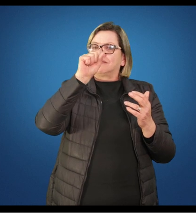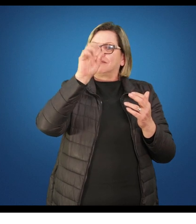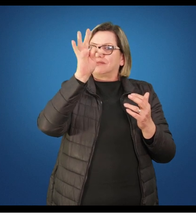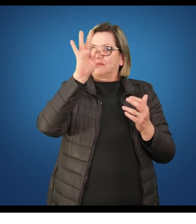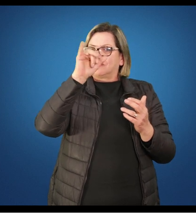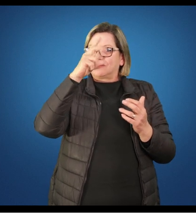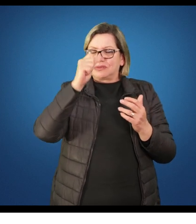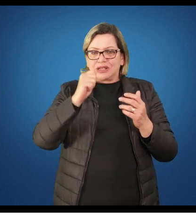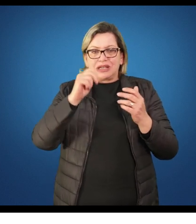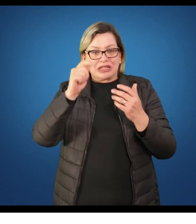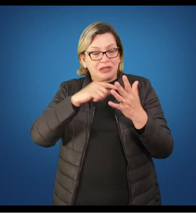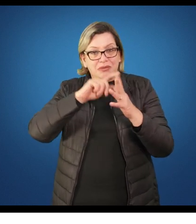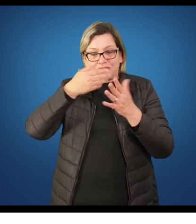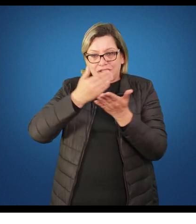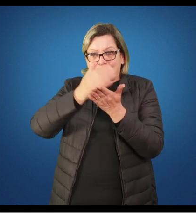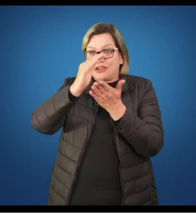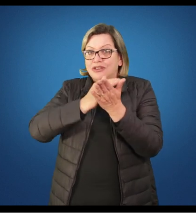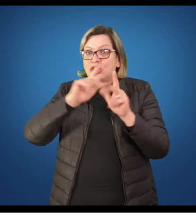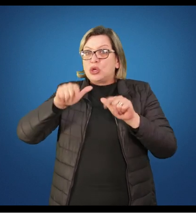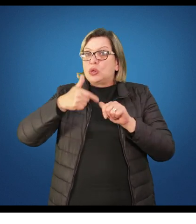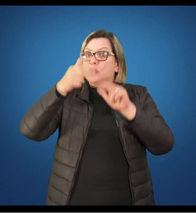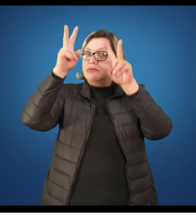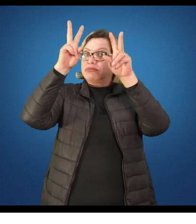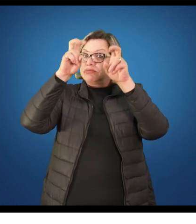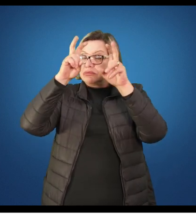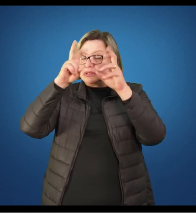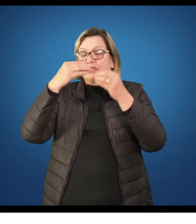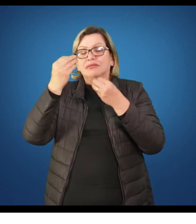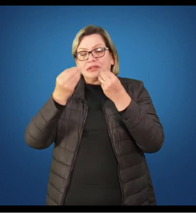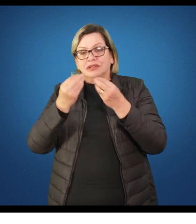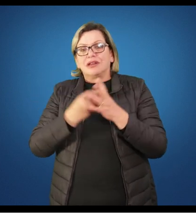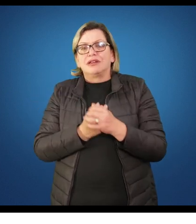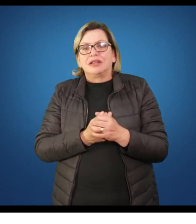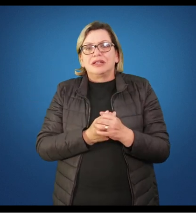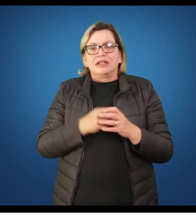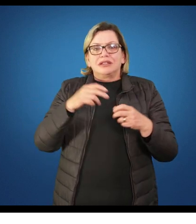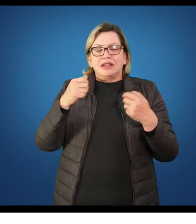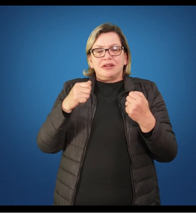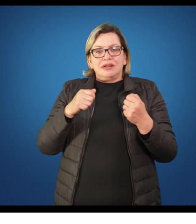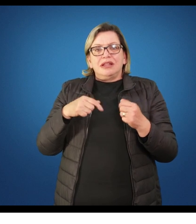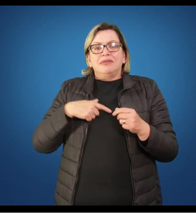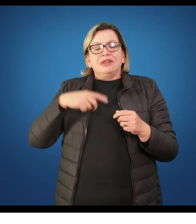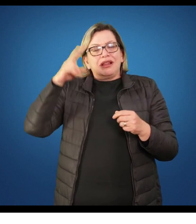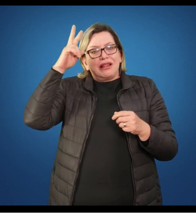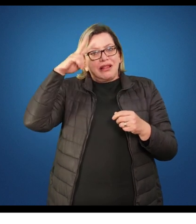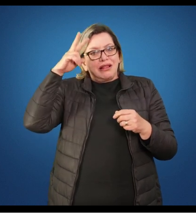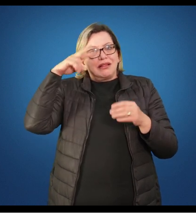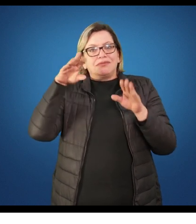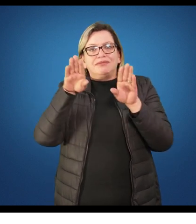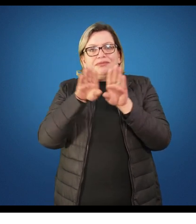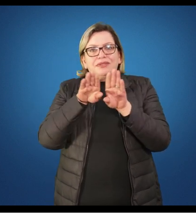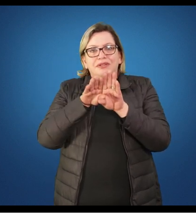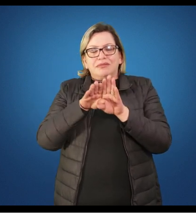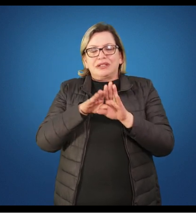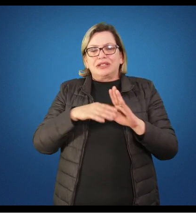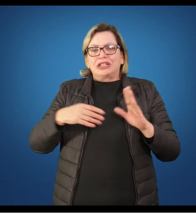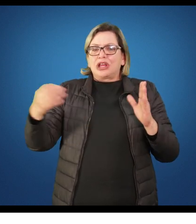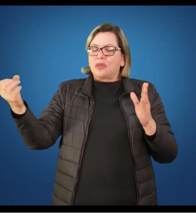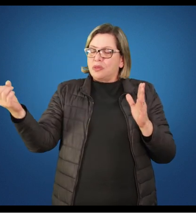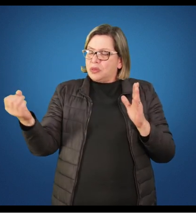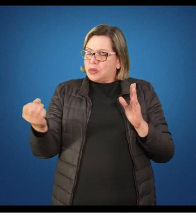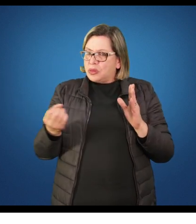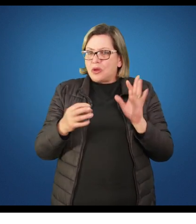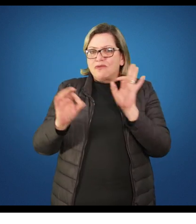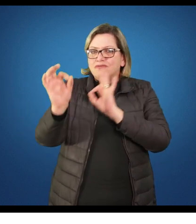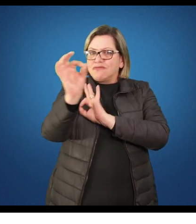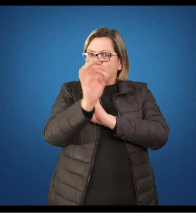específicos, dada a especificidade dessa grande área. Precisamos ressaltar também que o novo documento que está